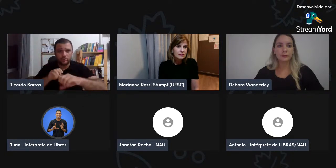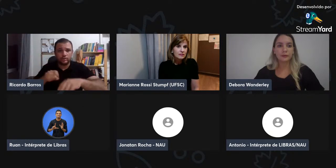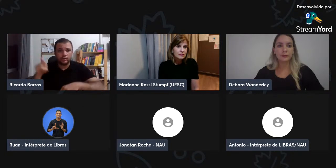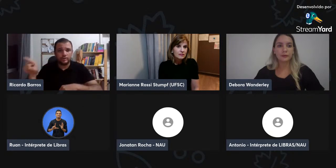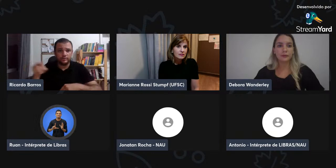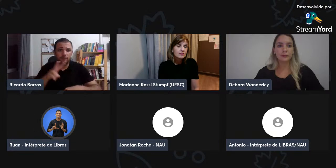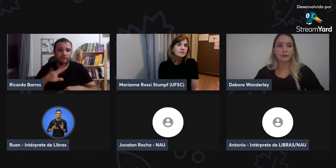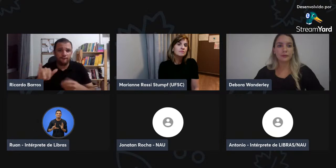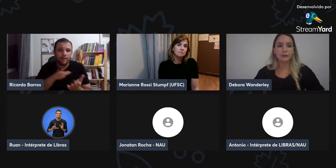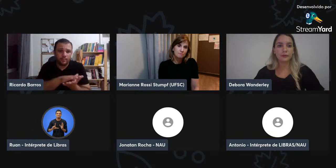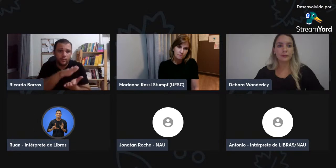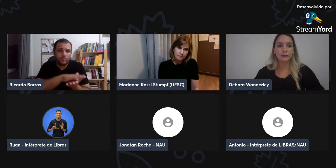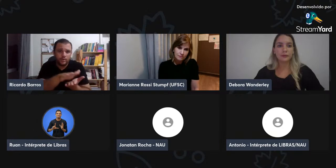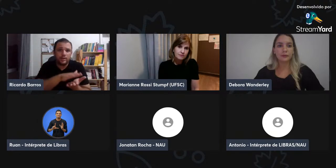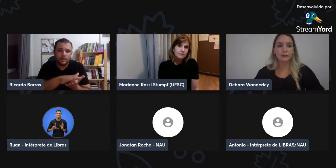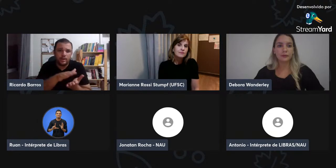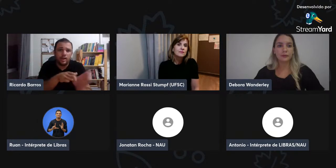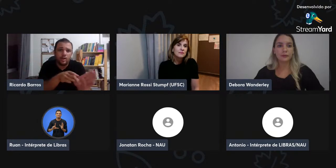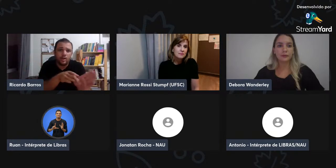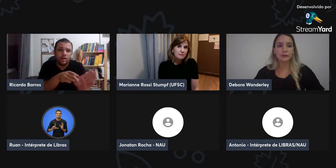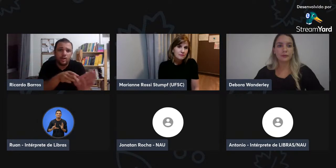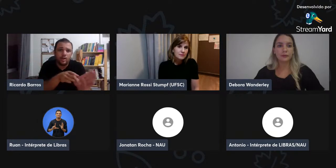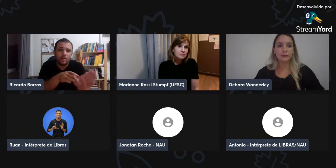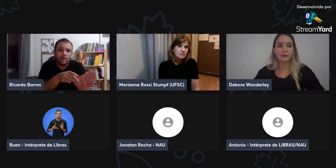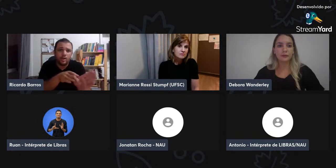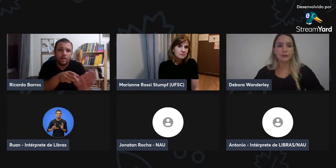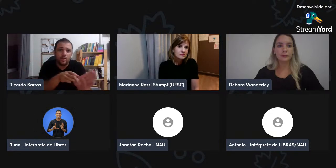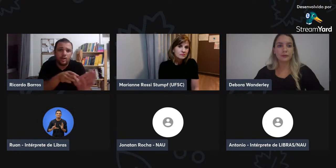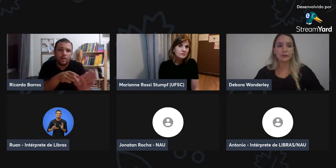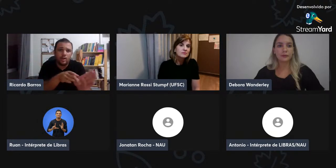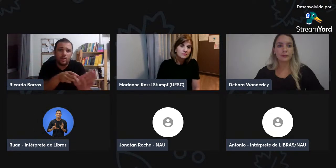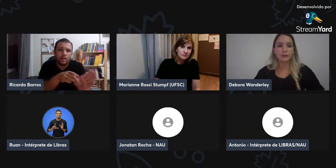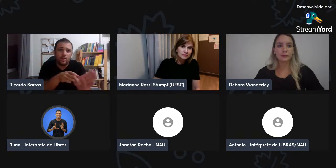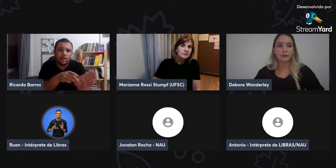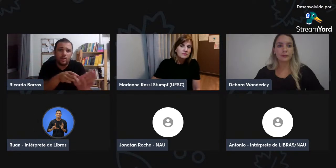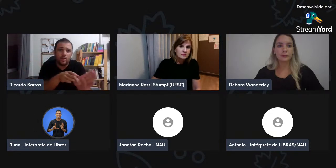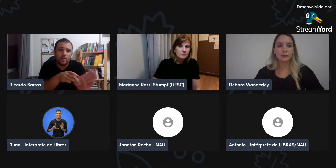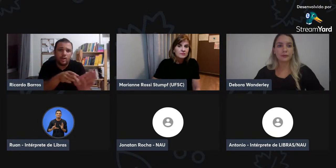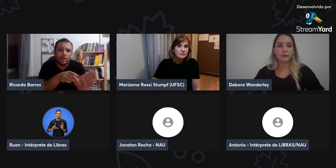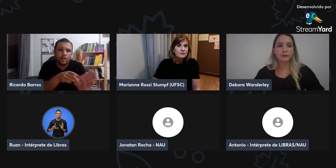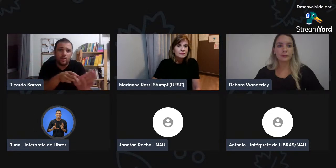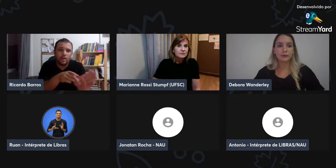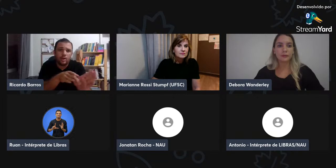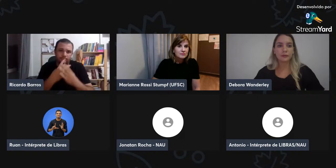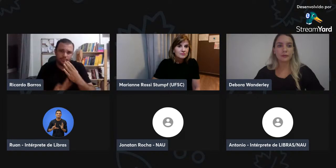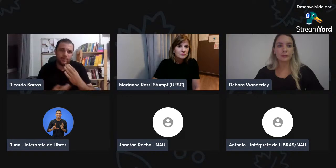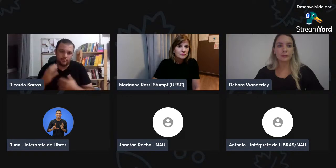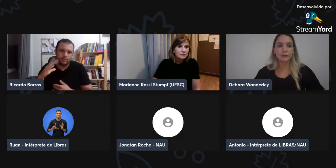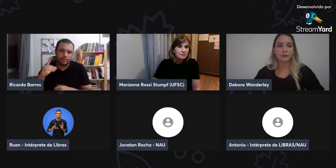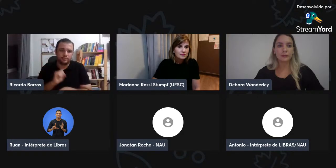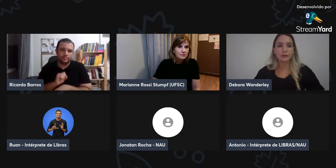Então, esperamos que o Ministério da Educação publique, aprove,